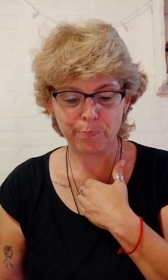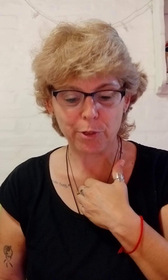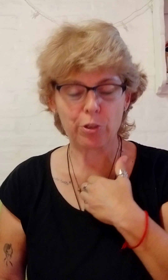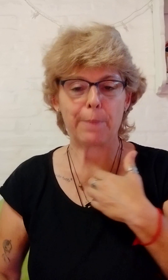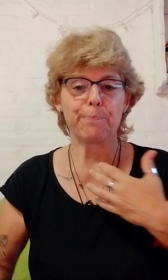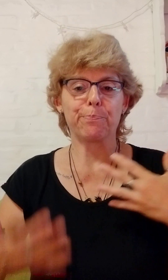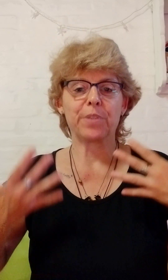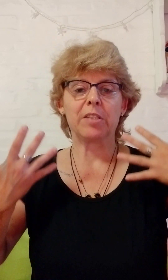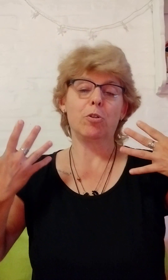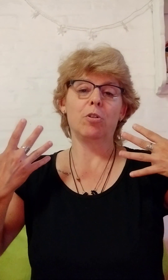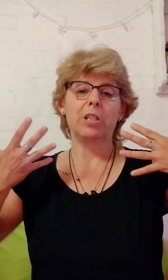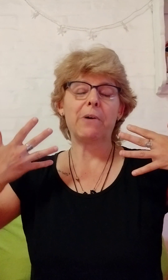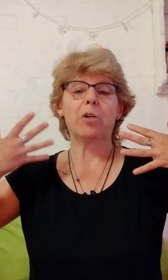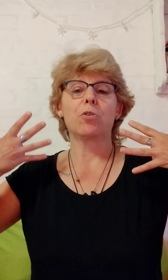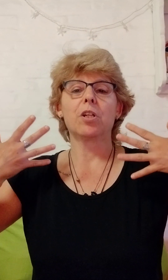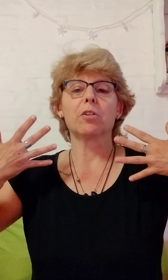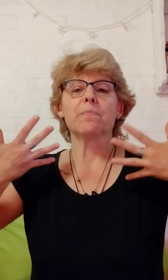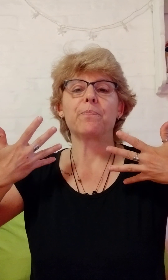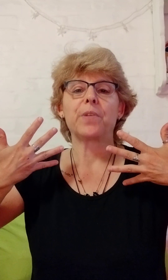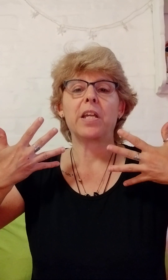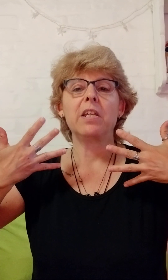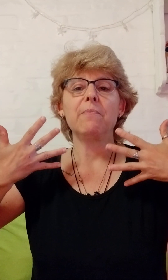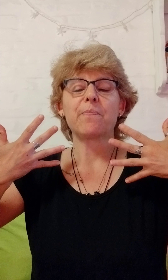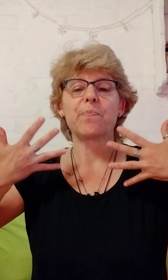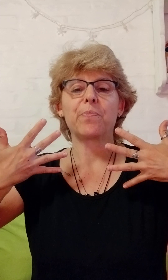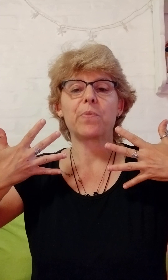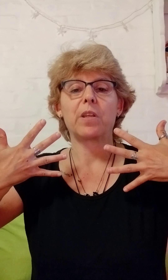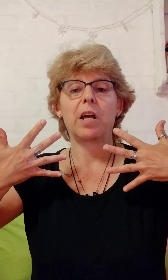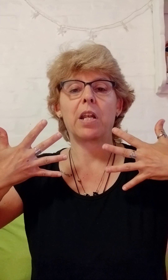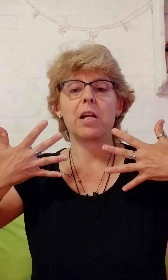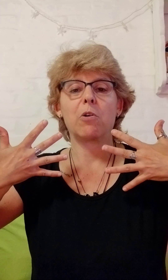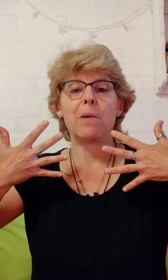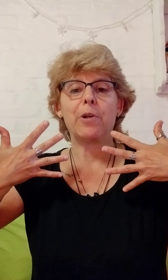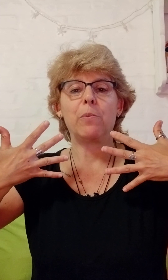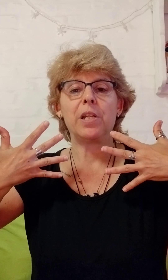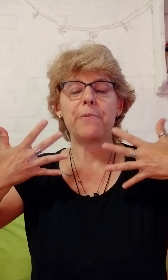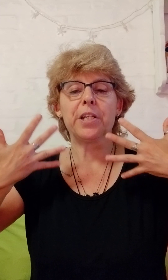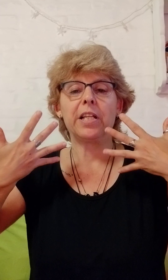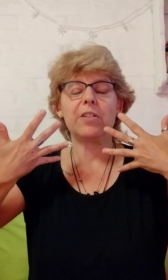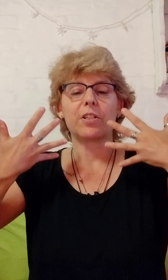Otra. De todo el trabajo, ¿no es cierto? Ahí. Arranca con las manos bien abiertas.